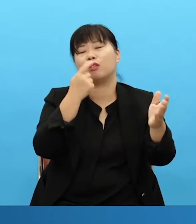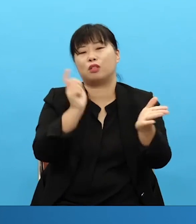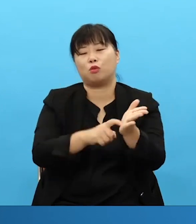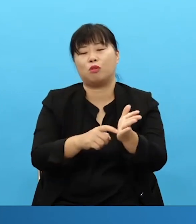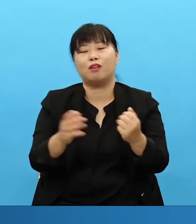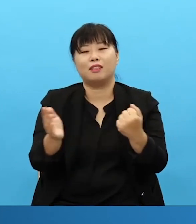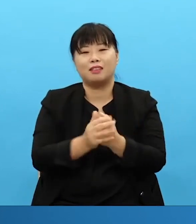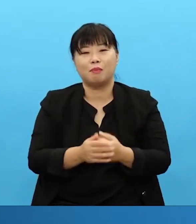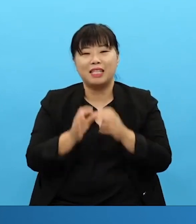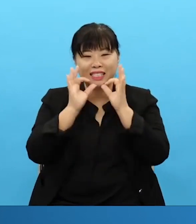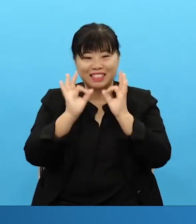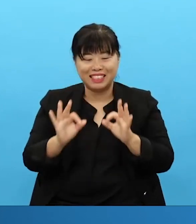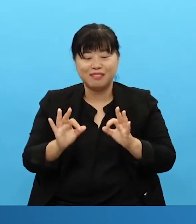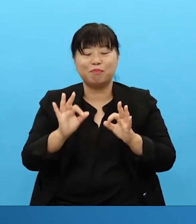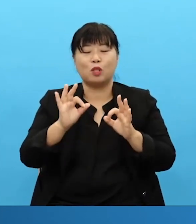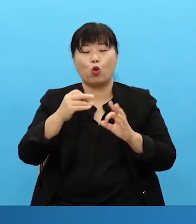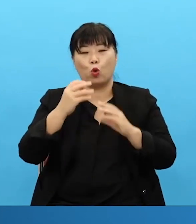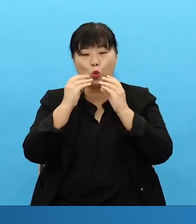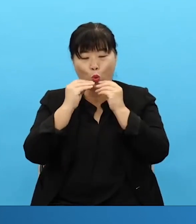and what's the most important thing?